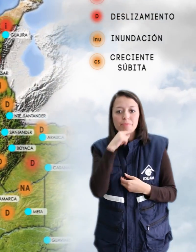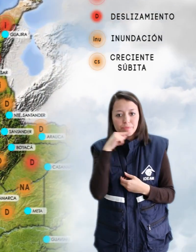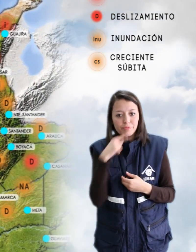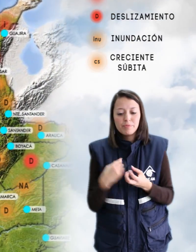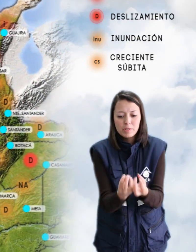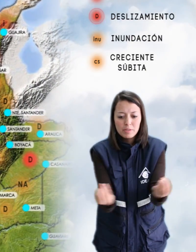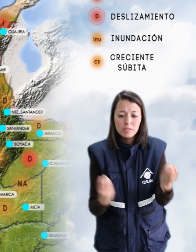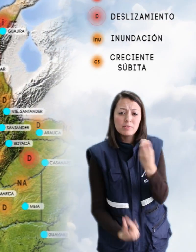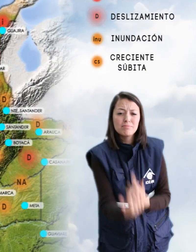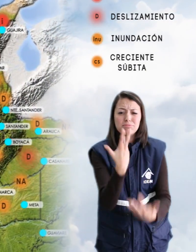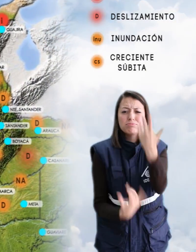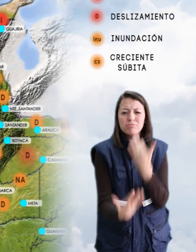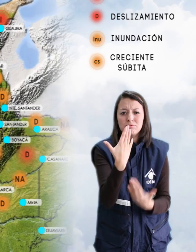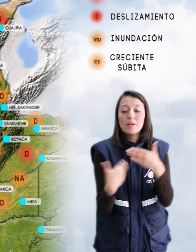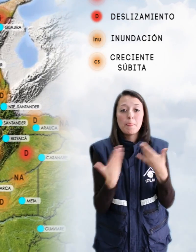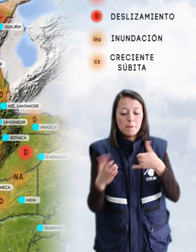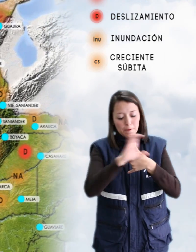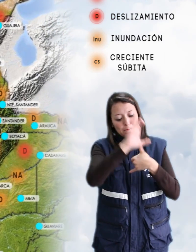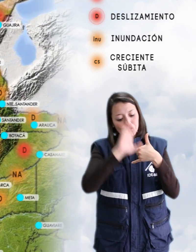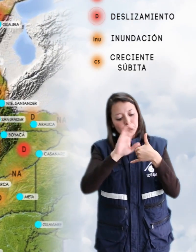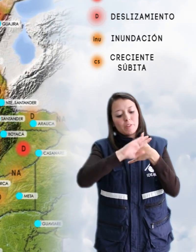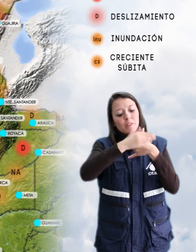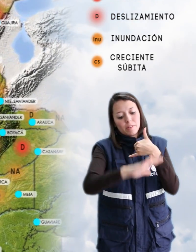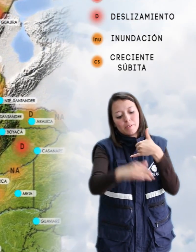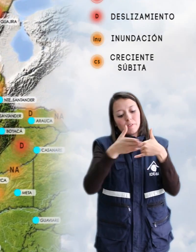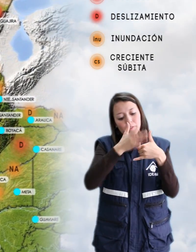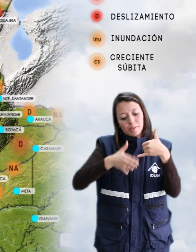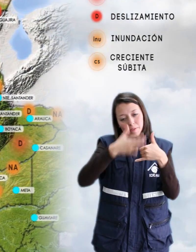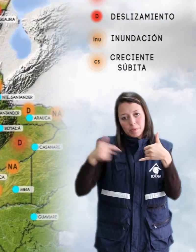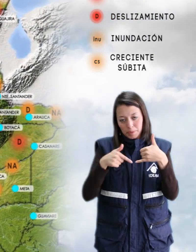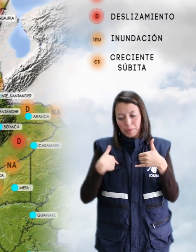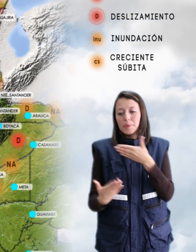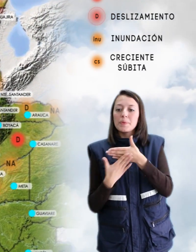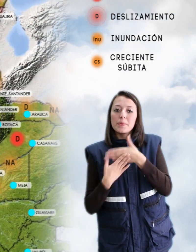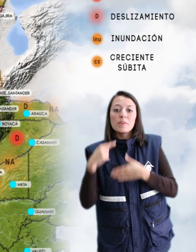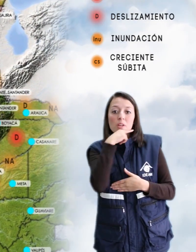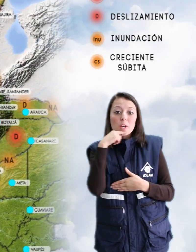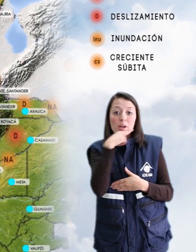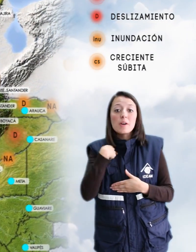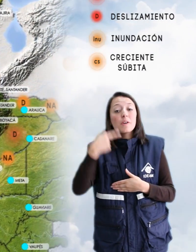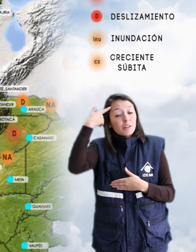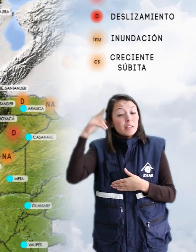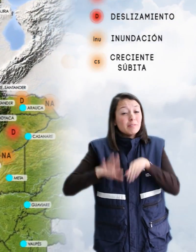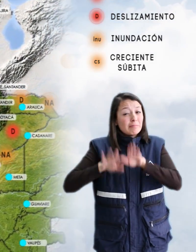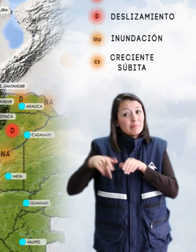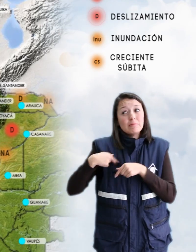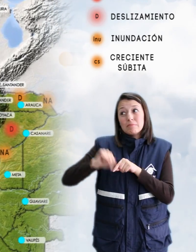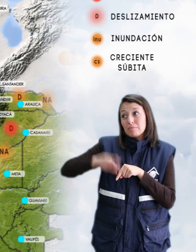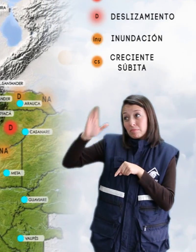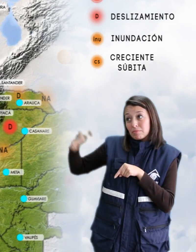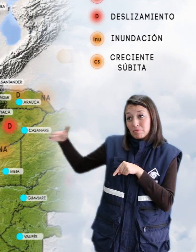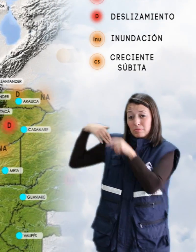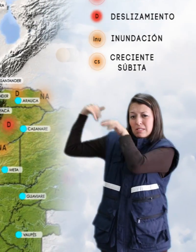cobertura vegetal en sectores de las regiones Caribe, Pacífica y Andina, alerta roja por probabilidad alta de alisamientos de